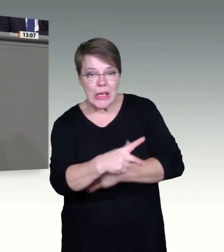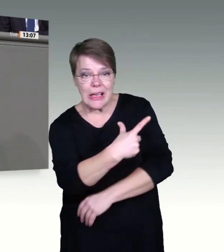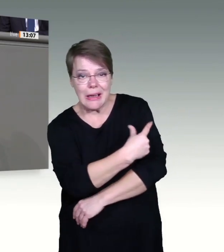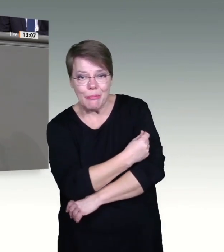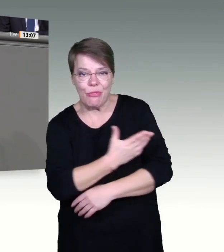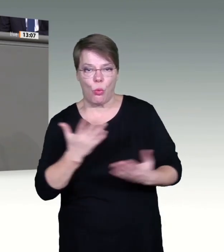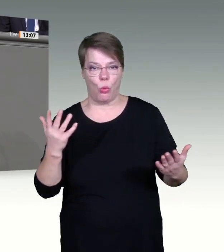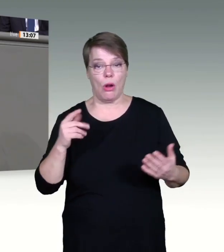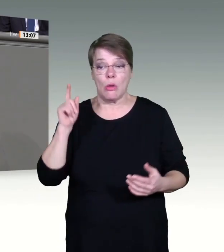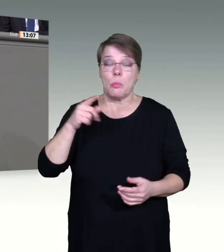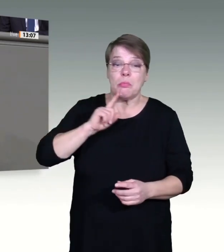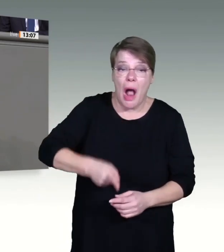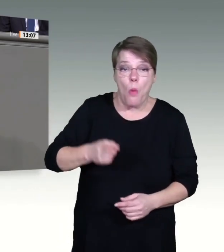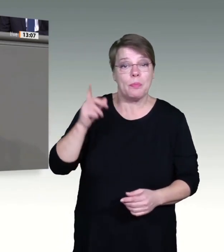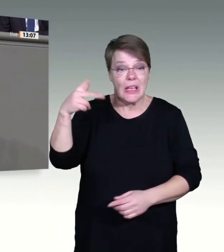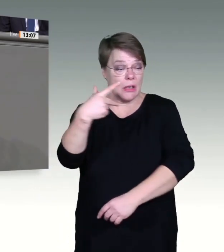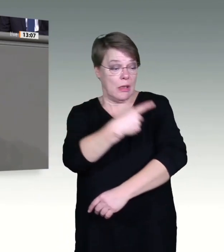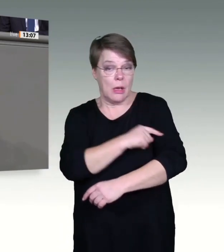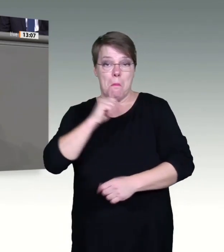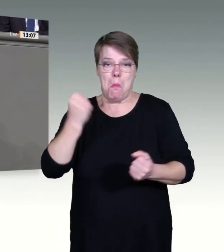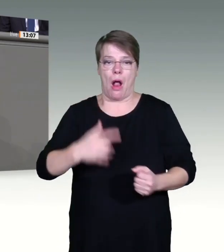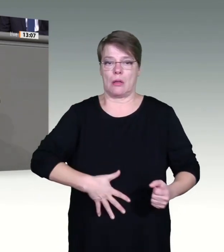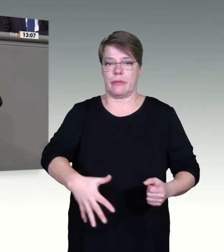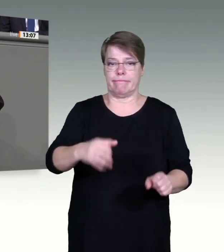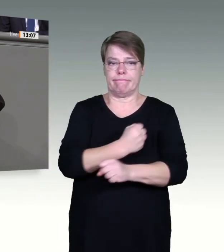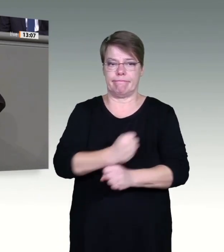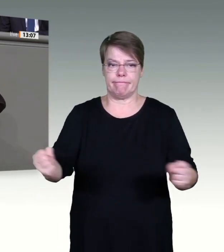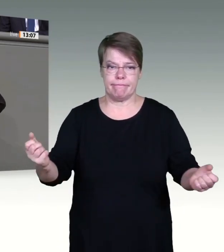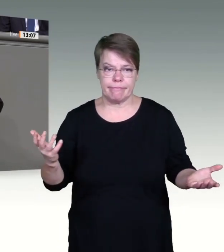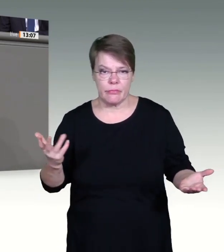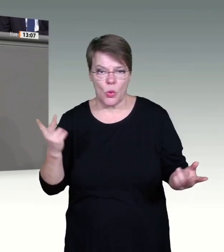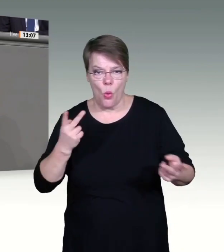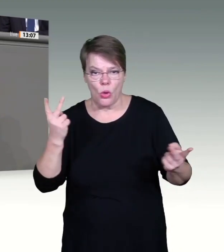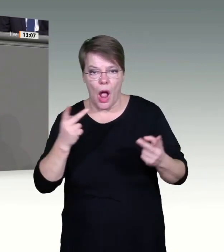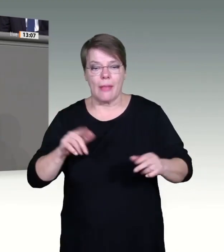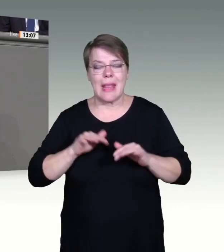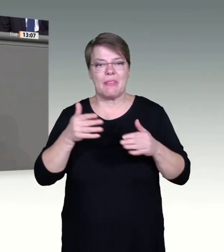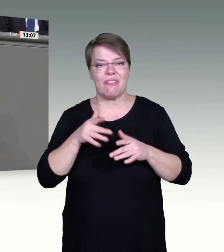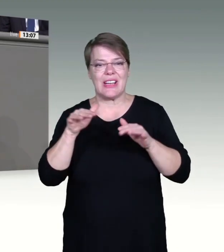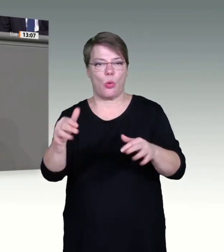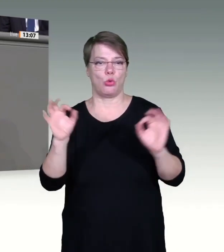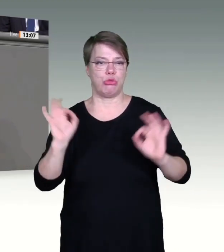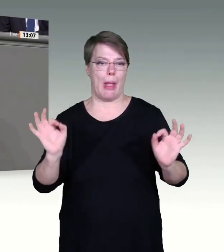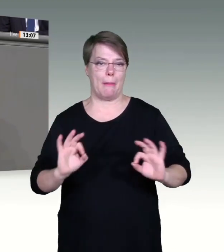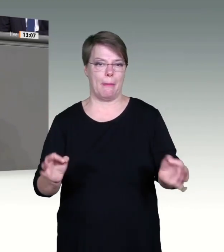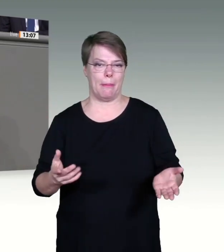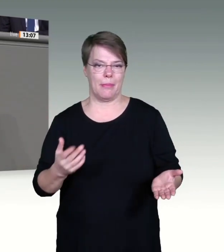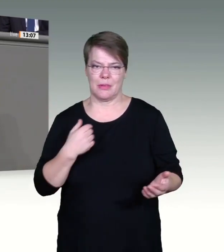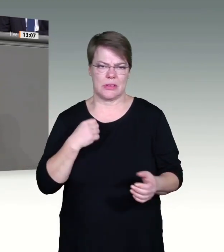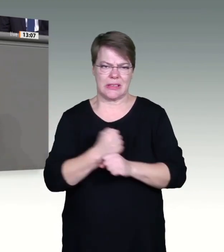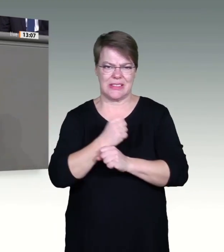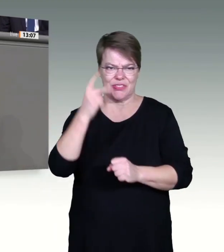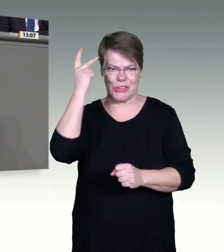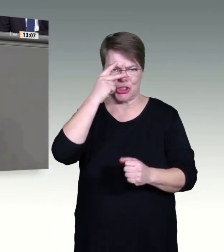uns ihnen stellen, Fakten anerkennen. Wahr ist, dass die Impfstoffe im Rolling-Review-Verfahren